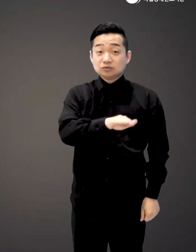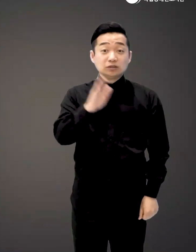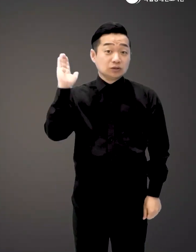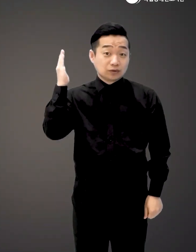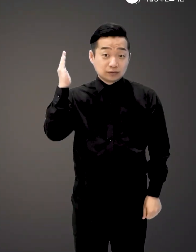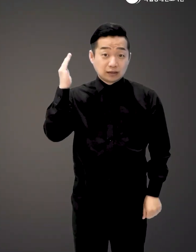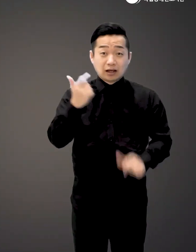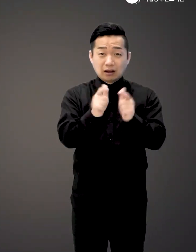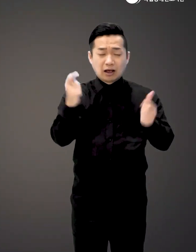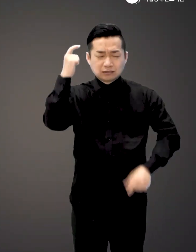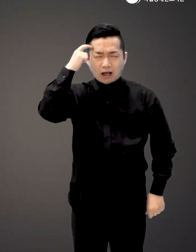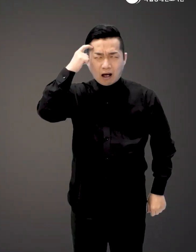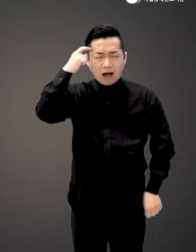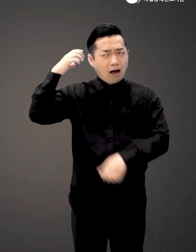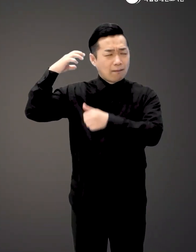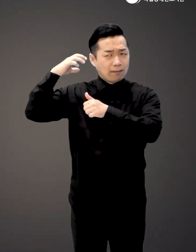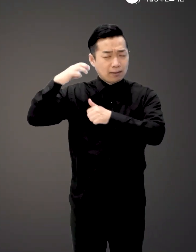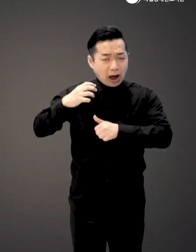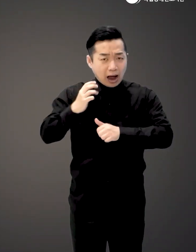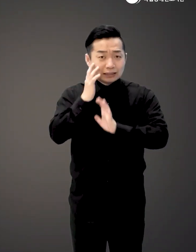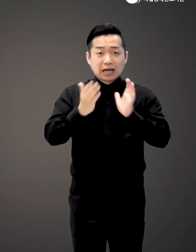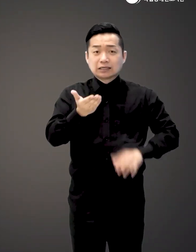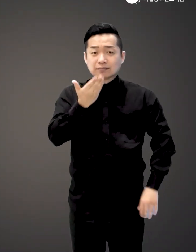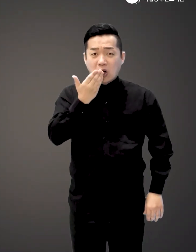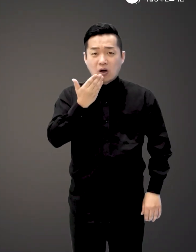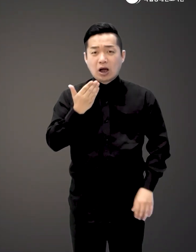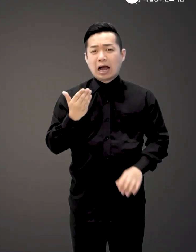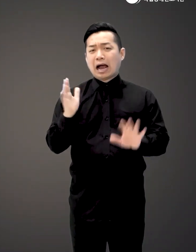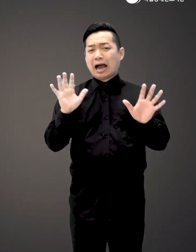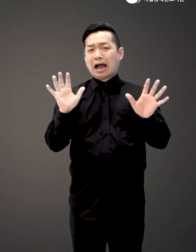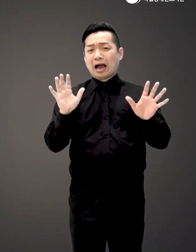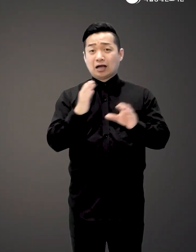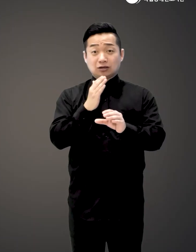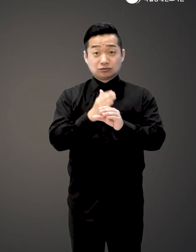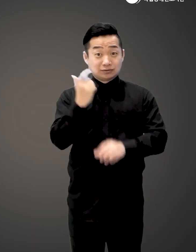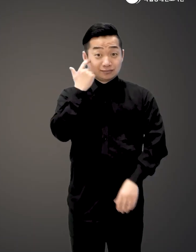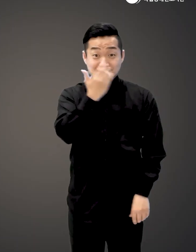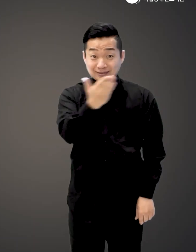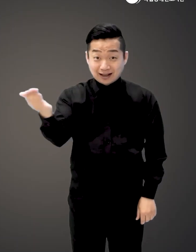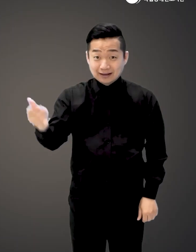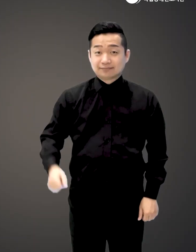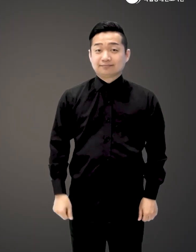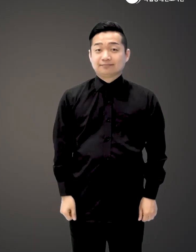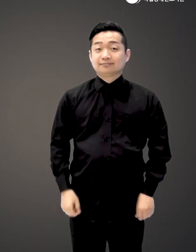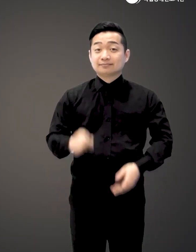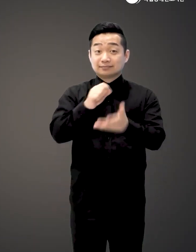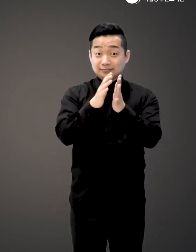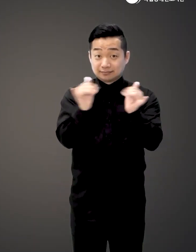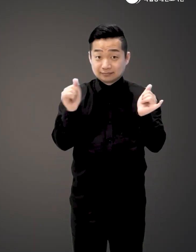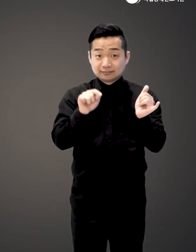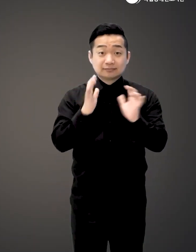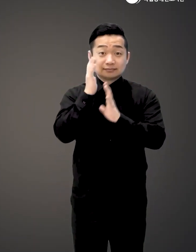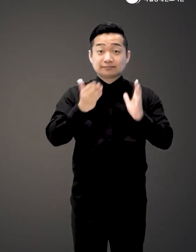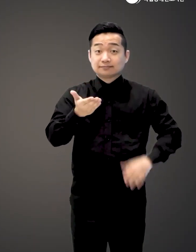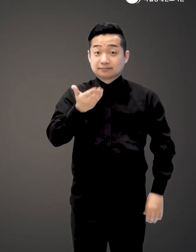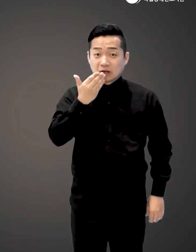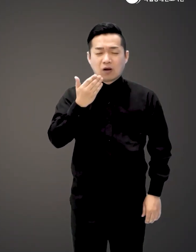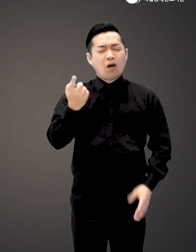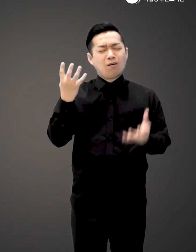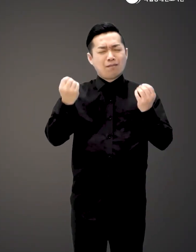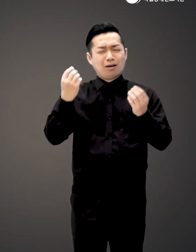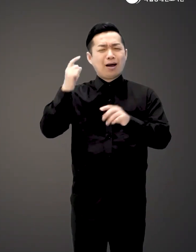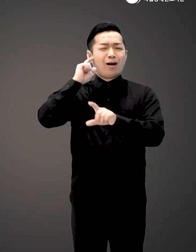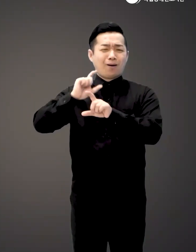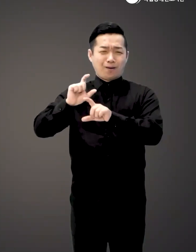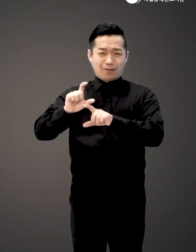우리는 요즘 다양한 생각에 갇혀서 미처 채식을 엄두도 내지 못하고 있진 않았을까요? 작가는 이런 채식에